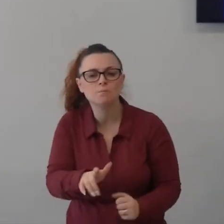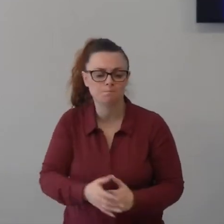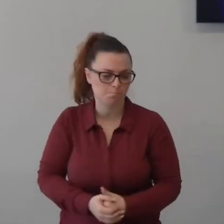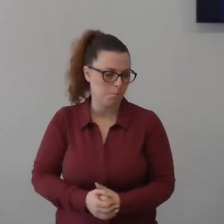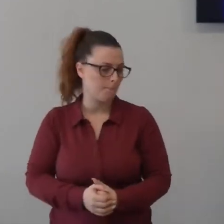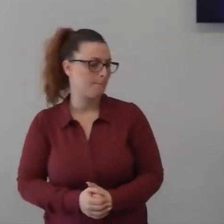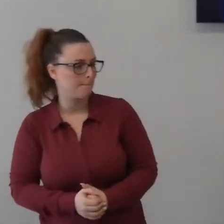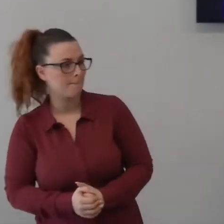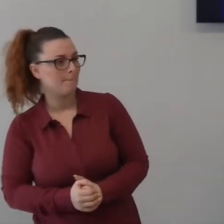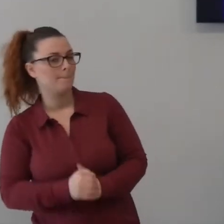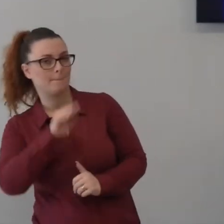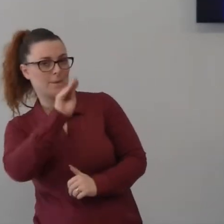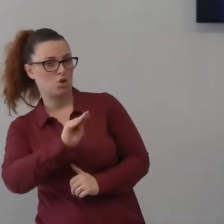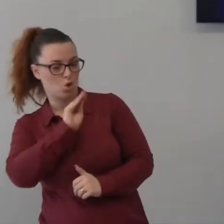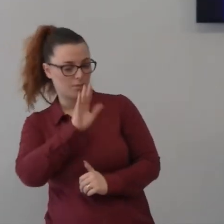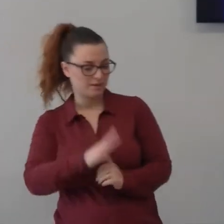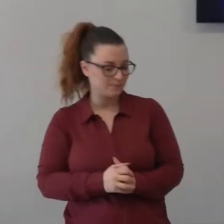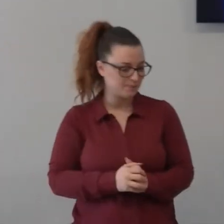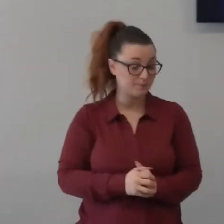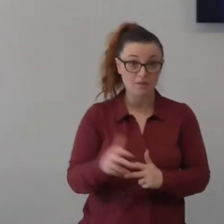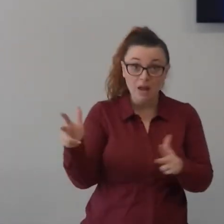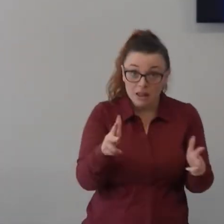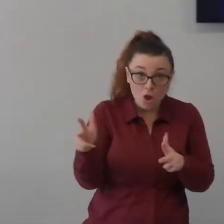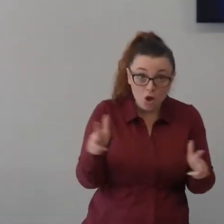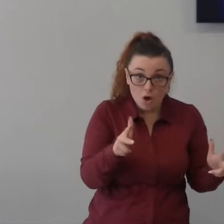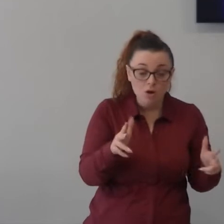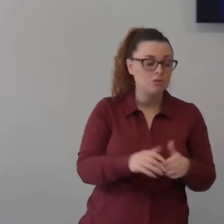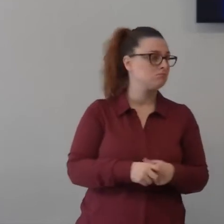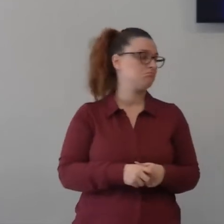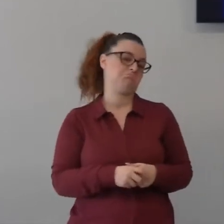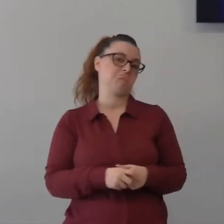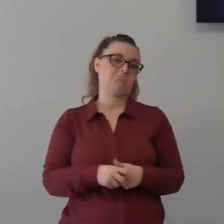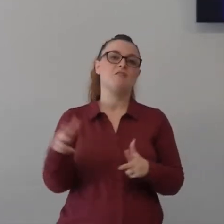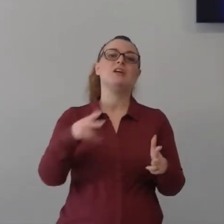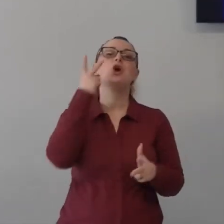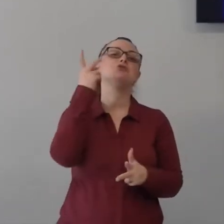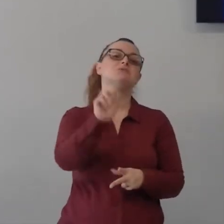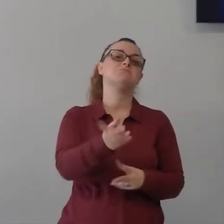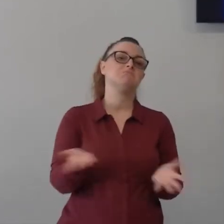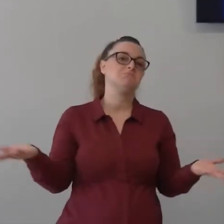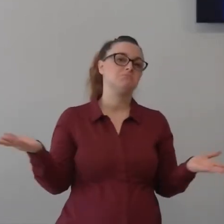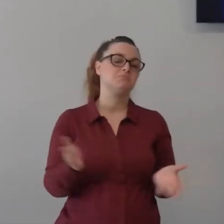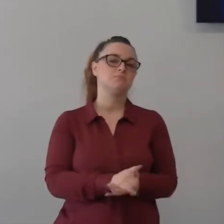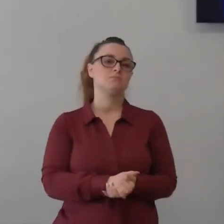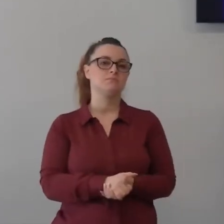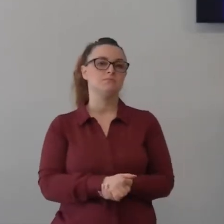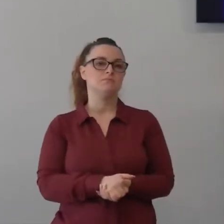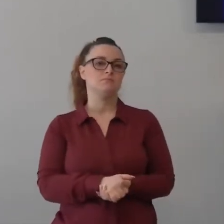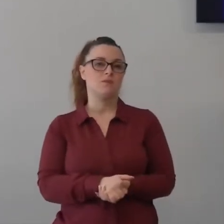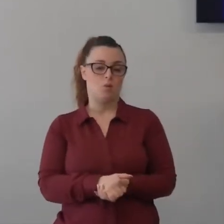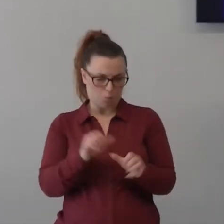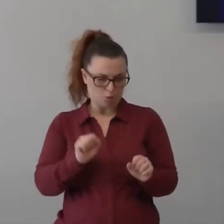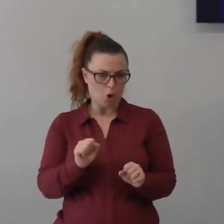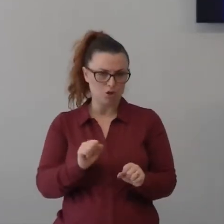il vento il vento non si vede il vento non si vede il vento